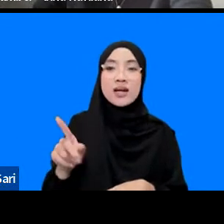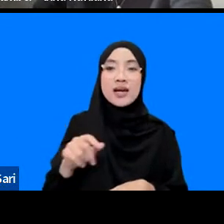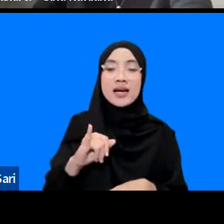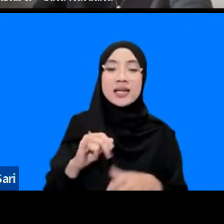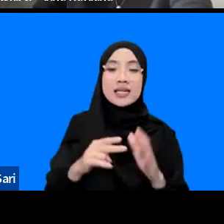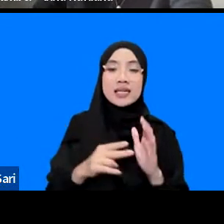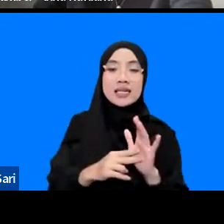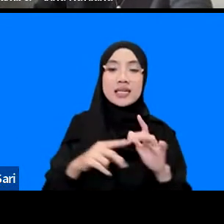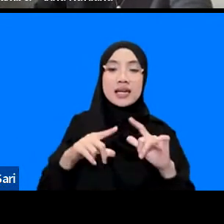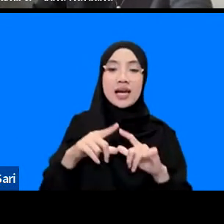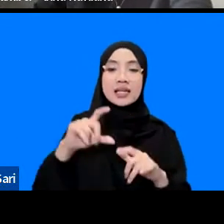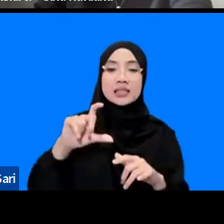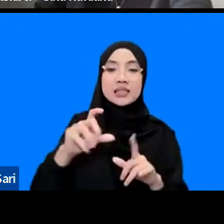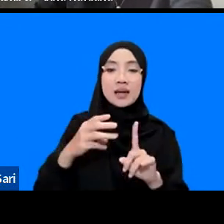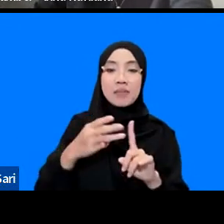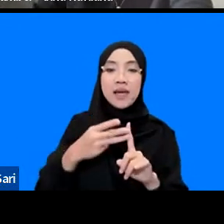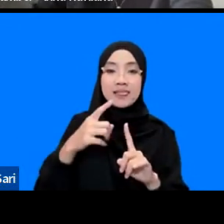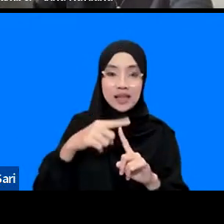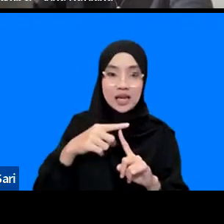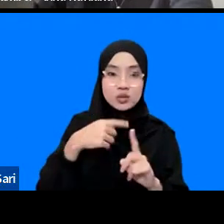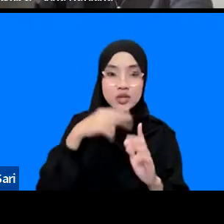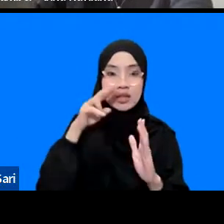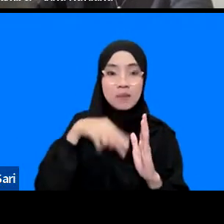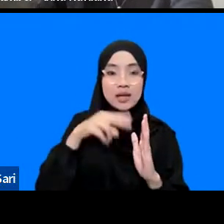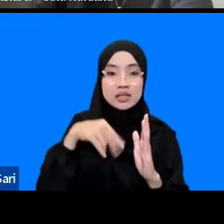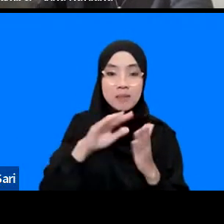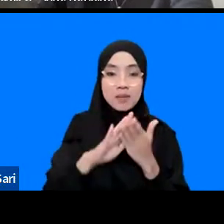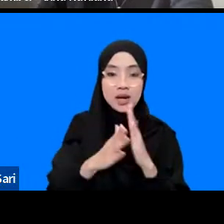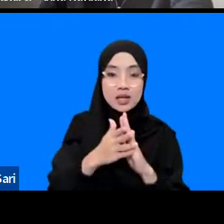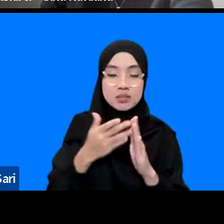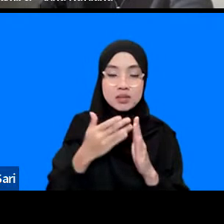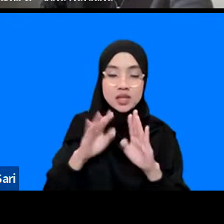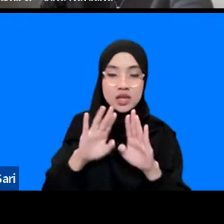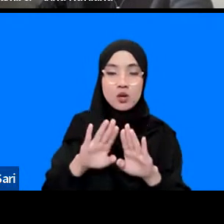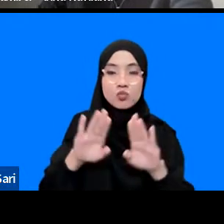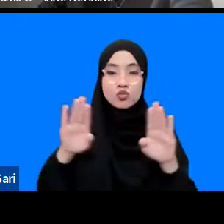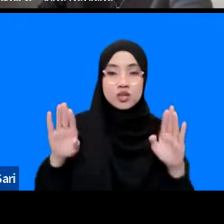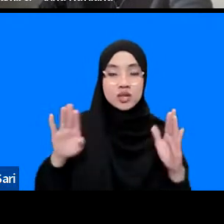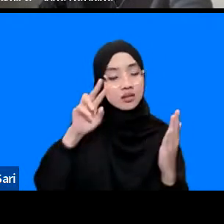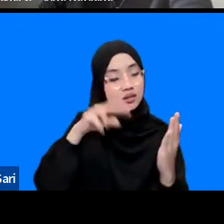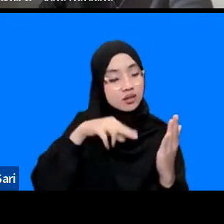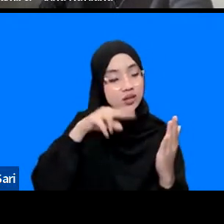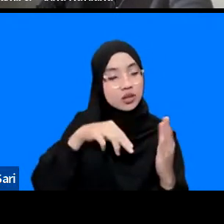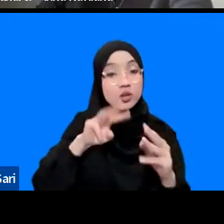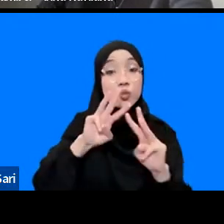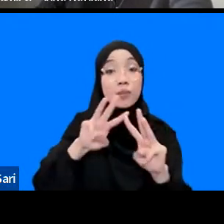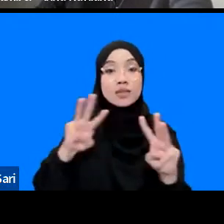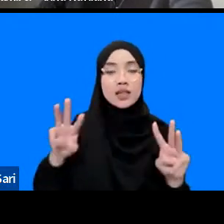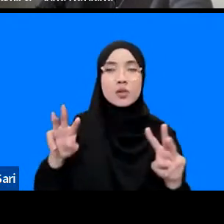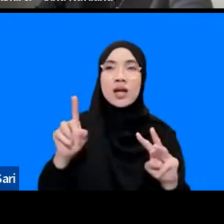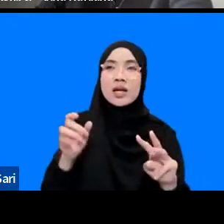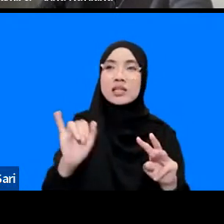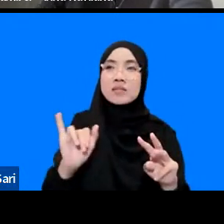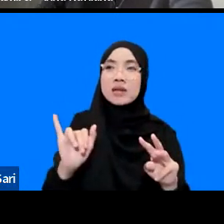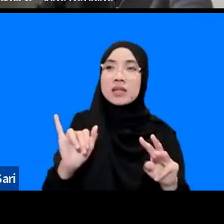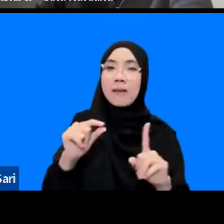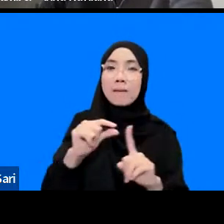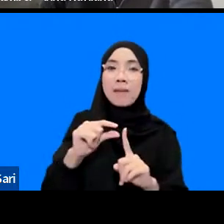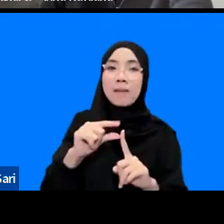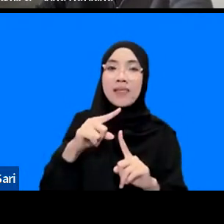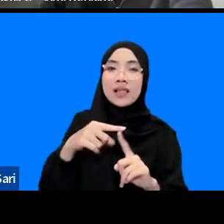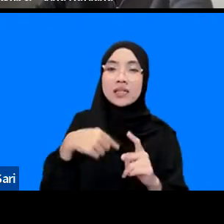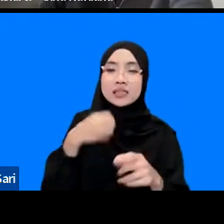CBT yang pernah saya baca nah ketika saya buka websitenya itu ada semacam PPT yang itu